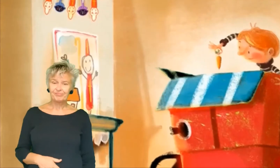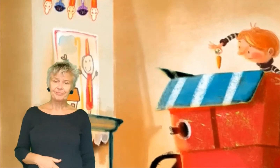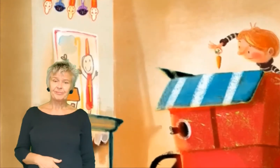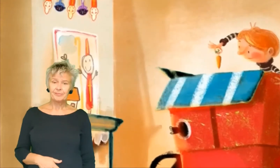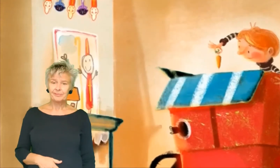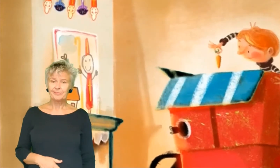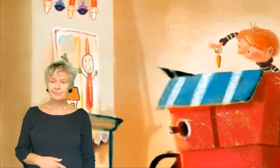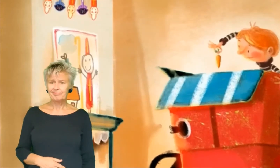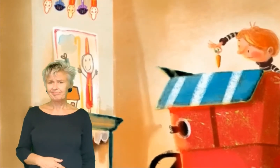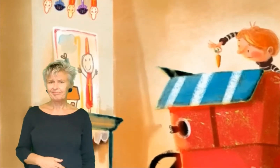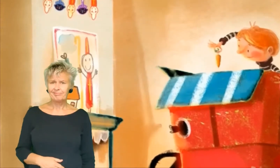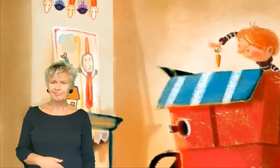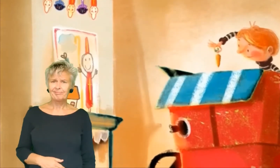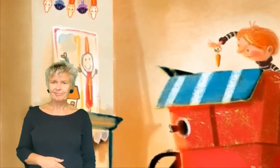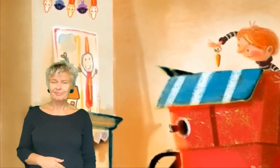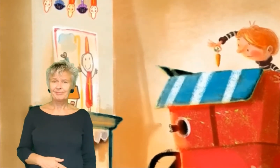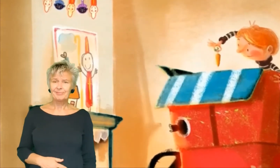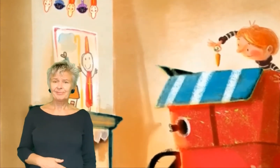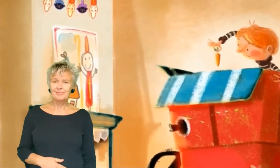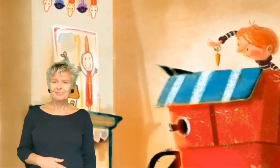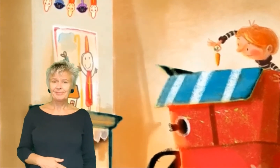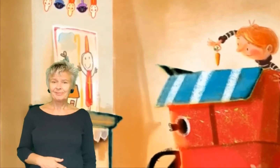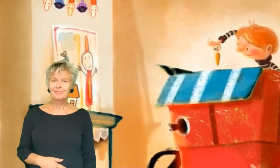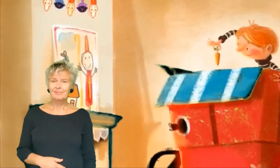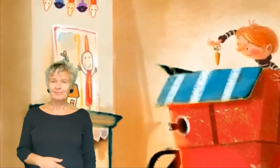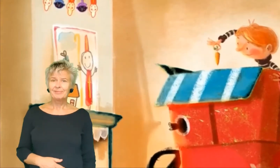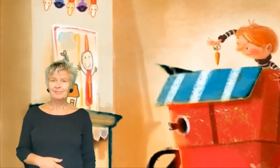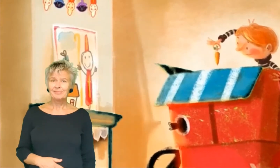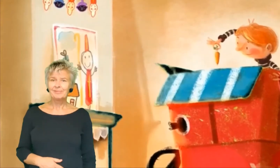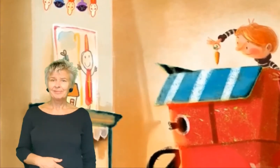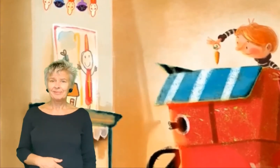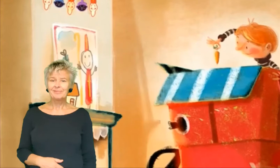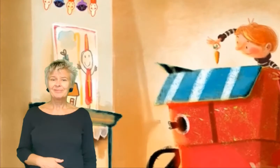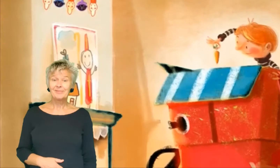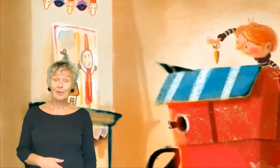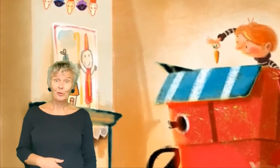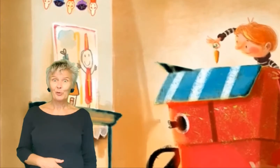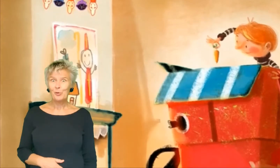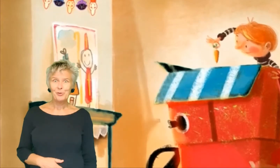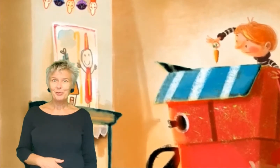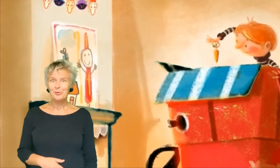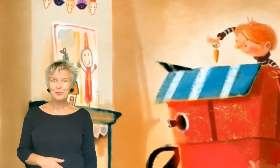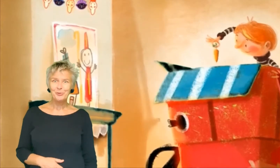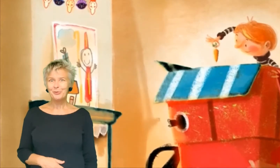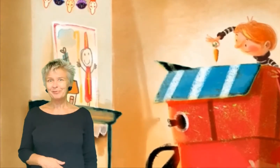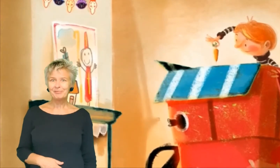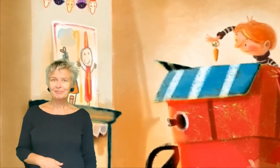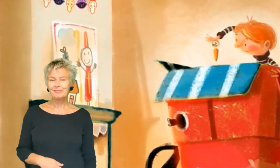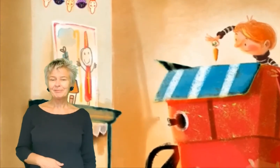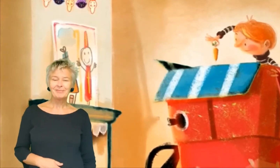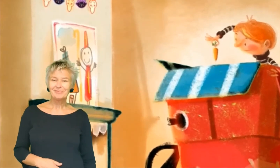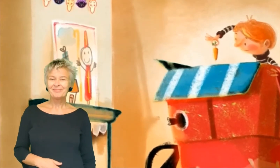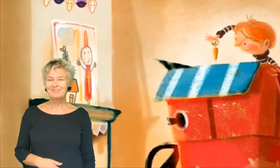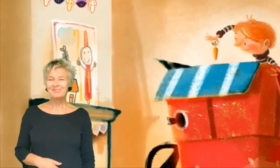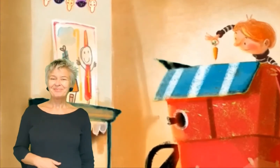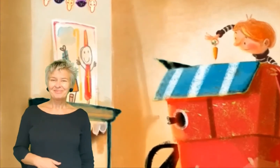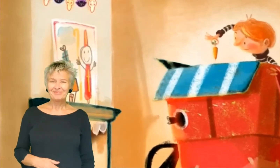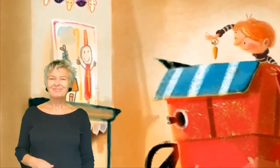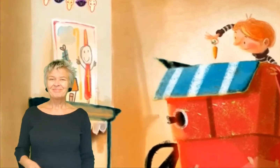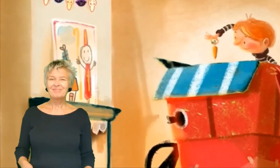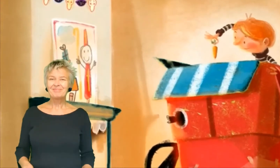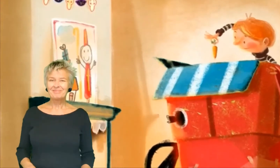Ja, leuk, maar jongens, het moet toch wat hipper kunnen? Hebben we niet zo'n lekkere groove? O ja.